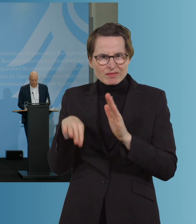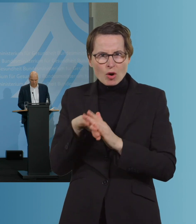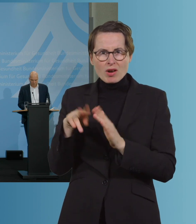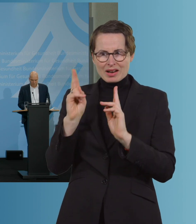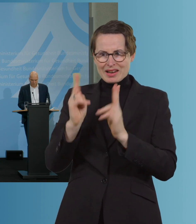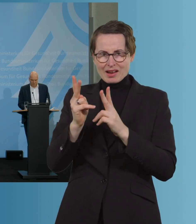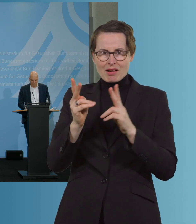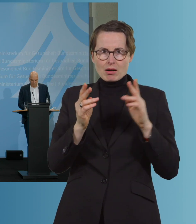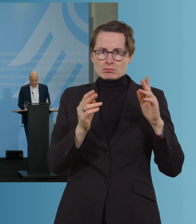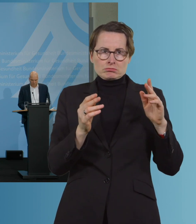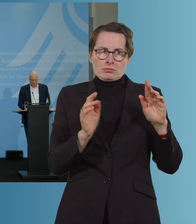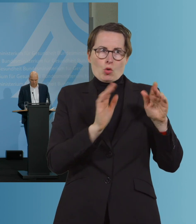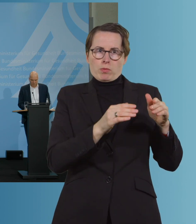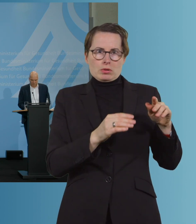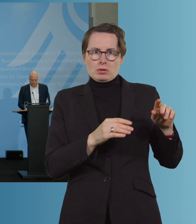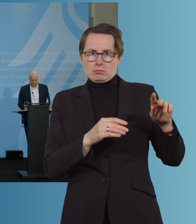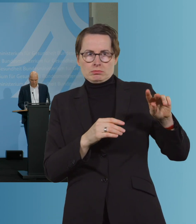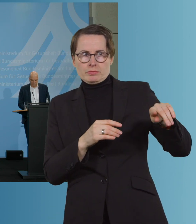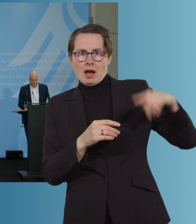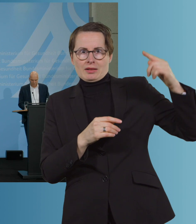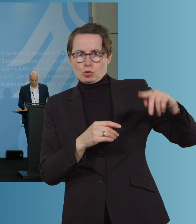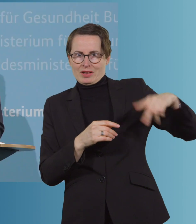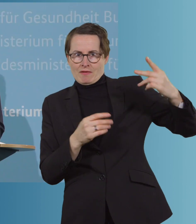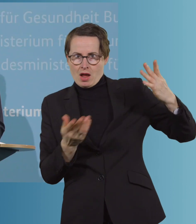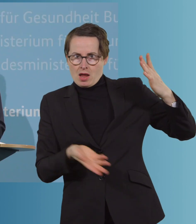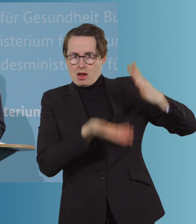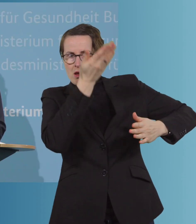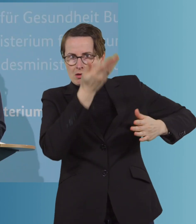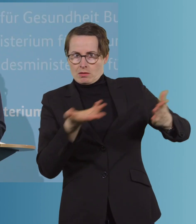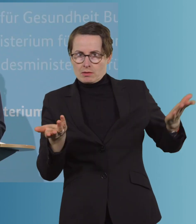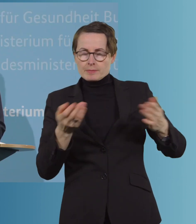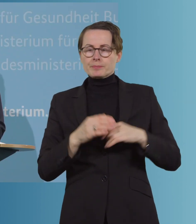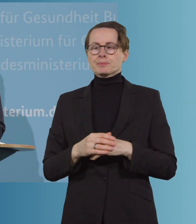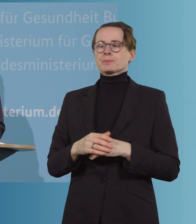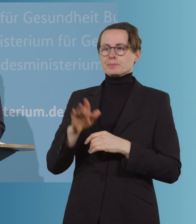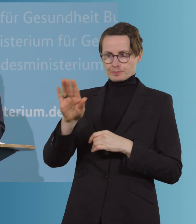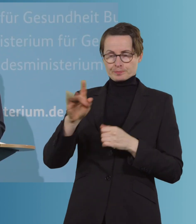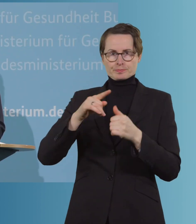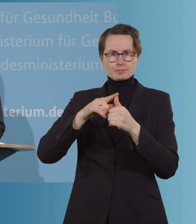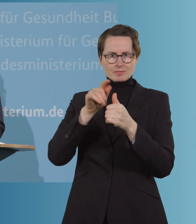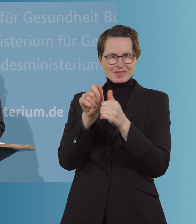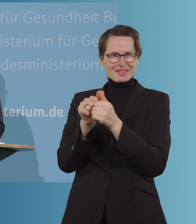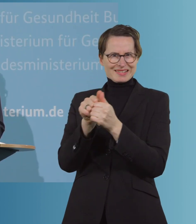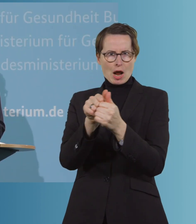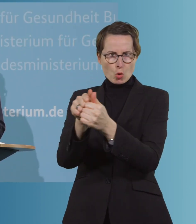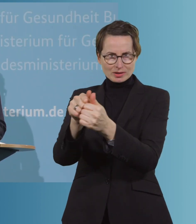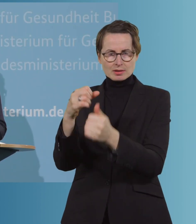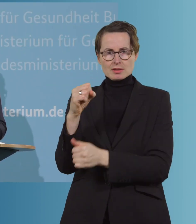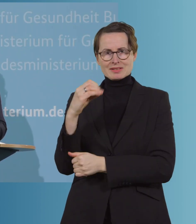Impfprioritäten angesiedelt würden? Zum einen zu den Containment Scouts. Das ist, wie gesagt, ein